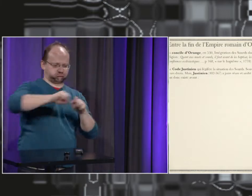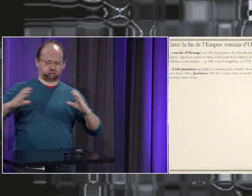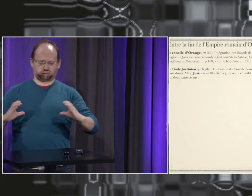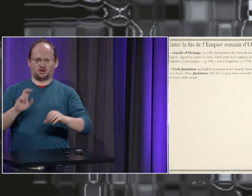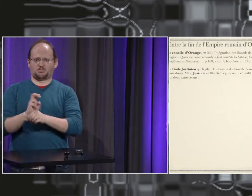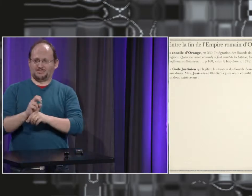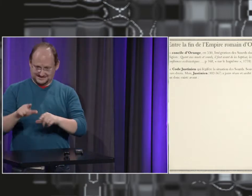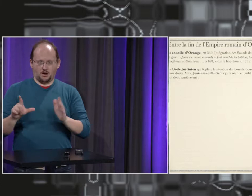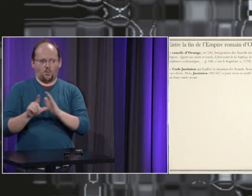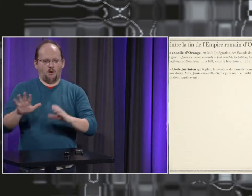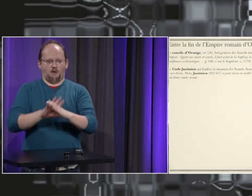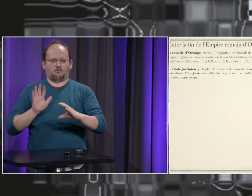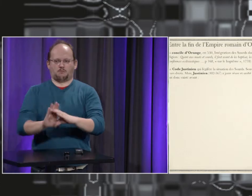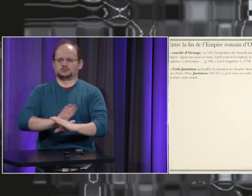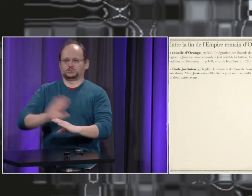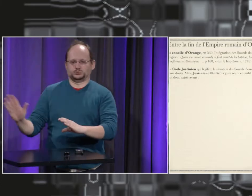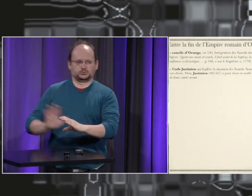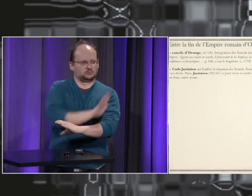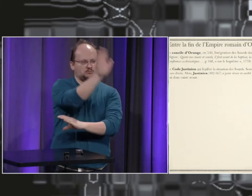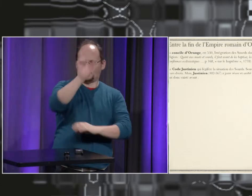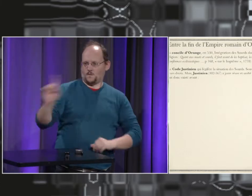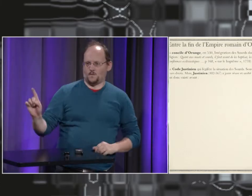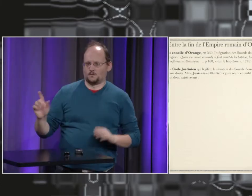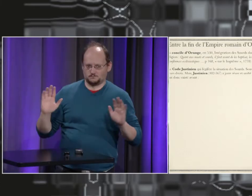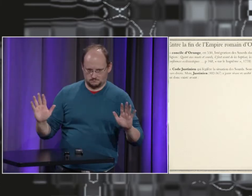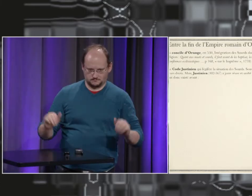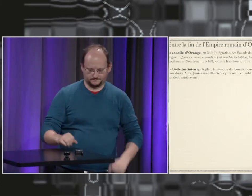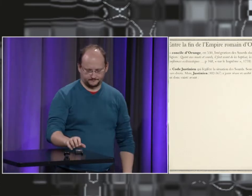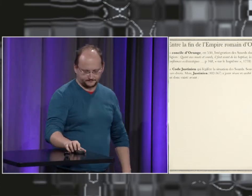de l'empire grec uniquement mais pas les autres régions alentours